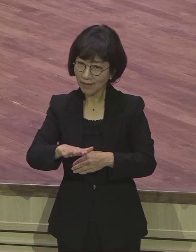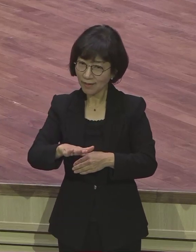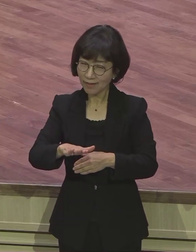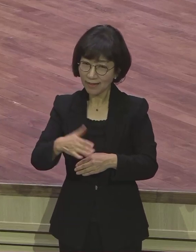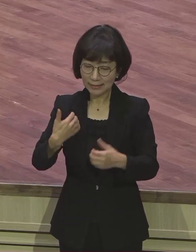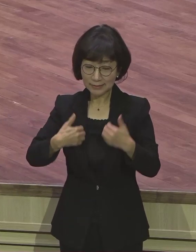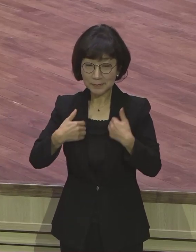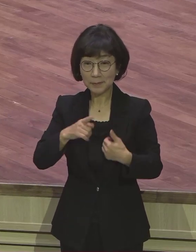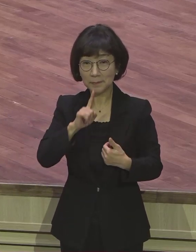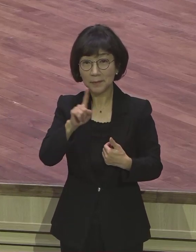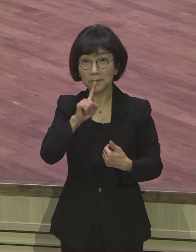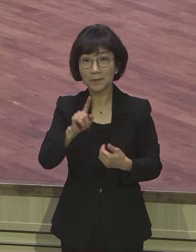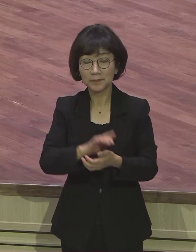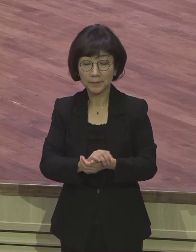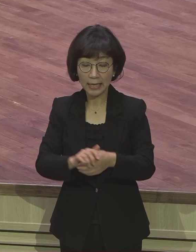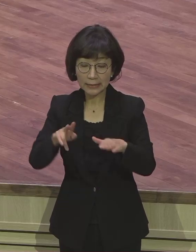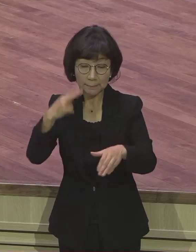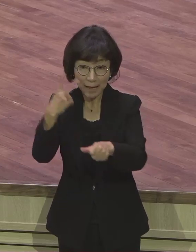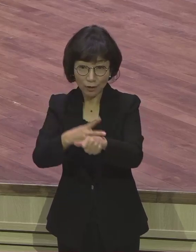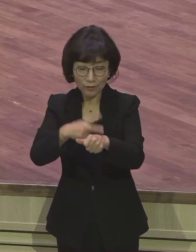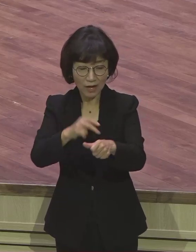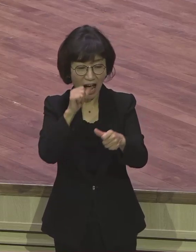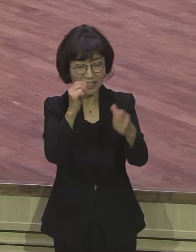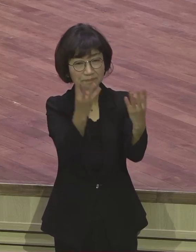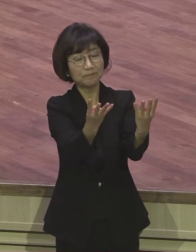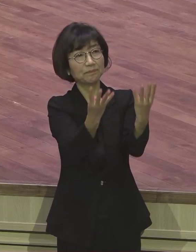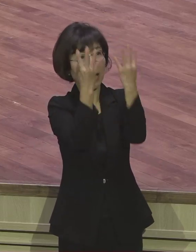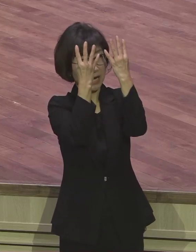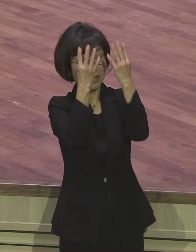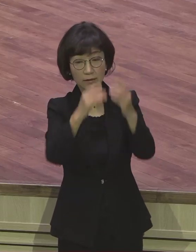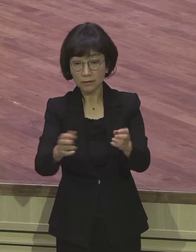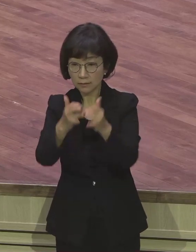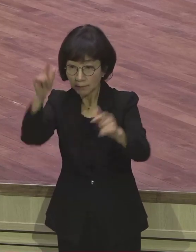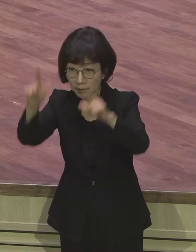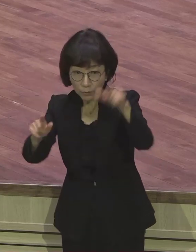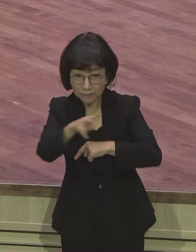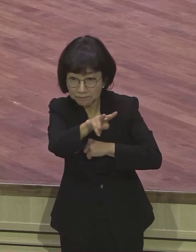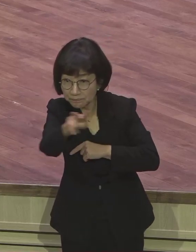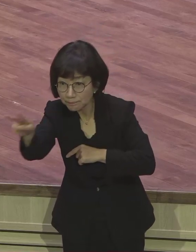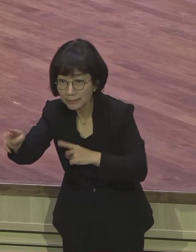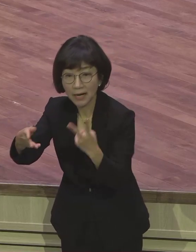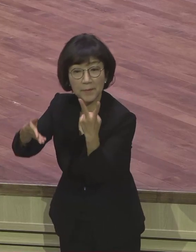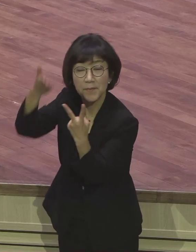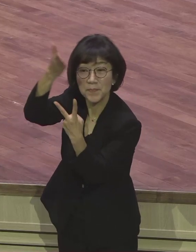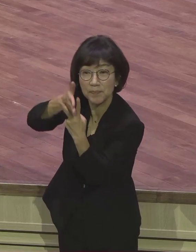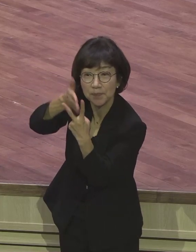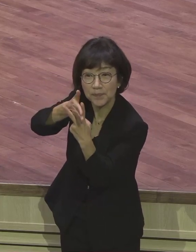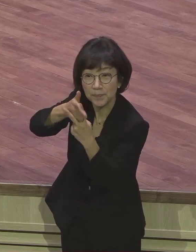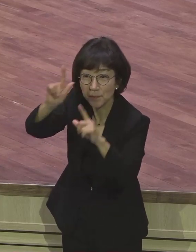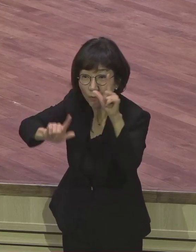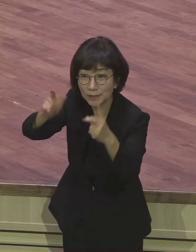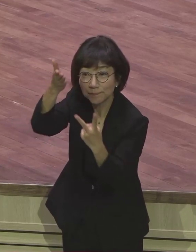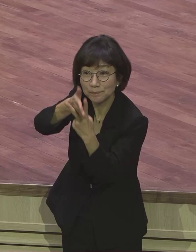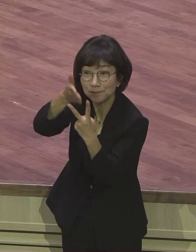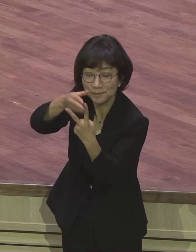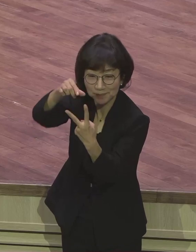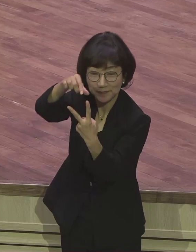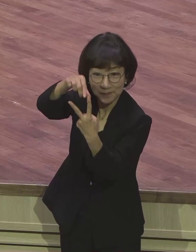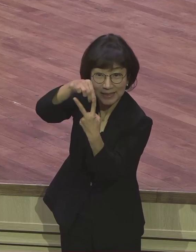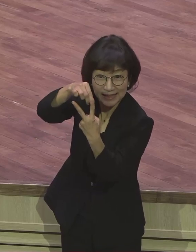바울이 감옥에 딱 갇히게 되니까 두 가지 반응이 나왔어요. 두 부류의 사람들이 있었어요. 첫 번째 부류는